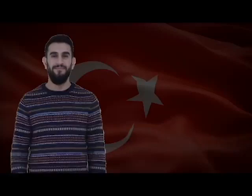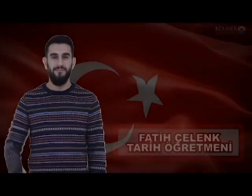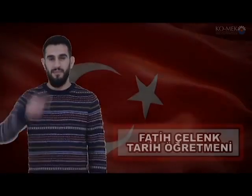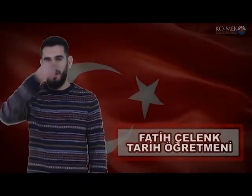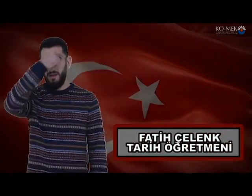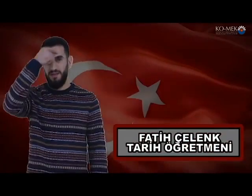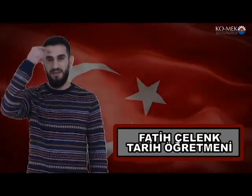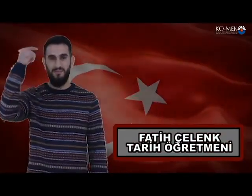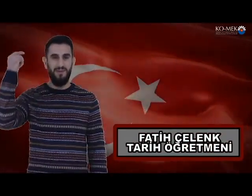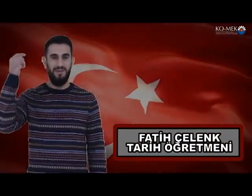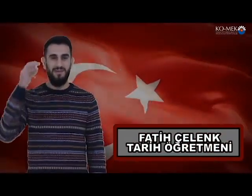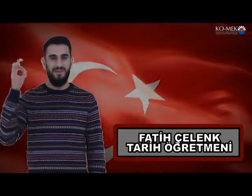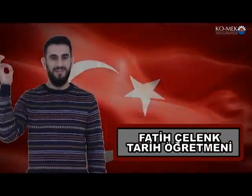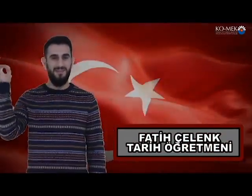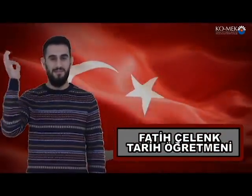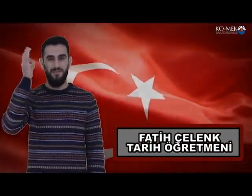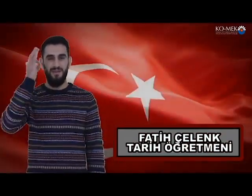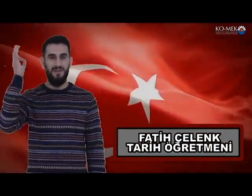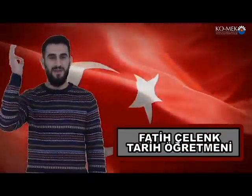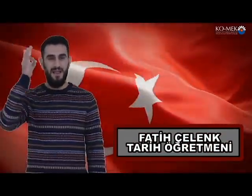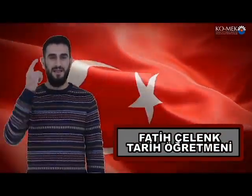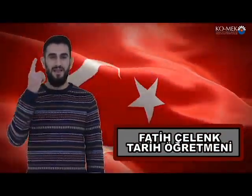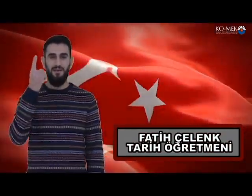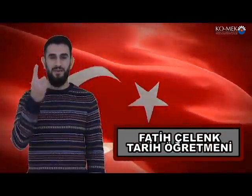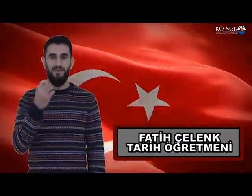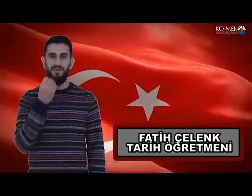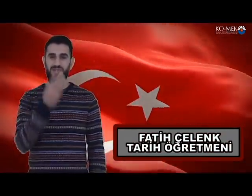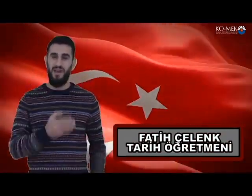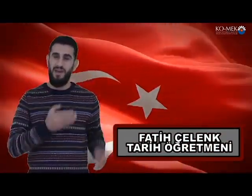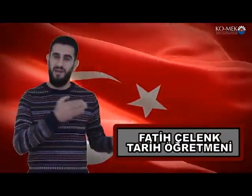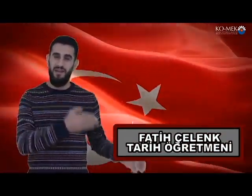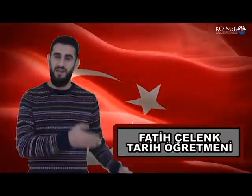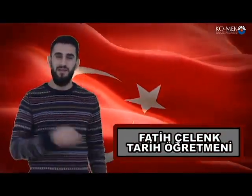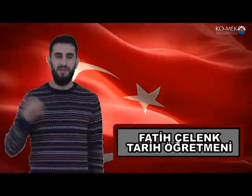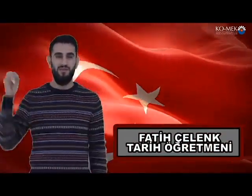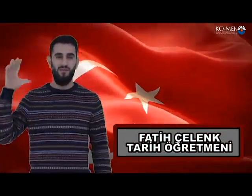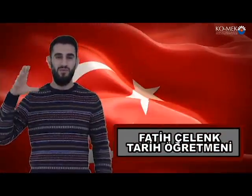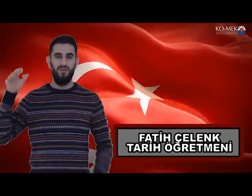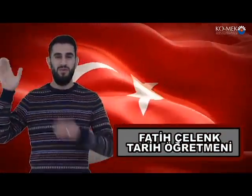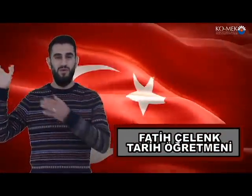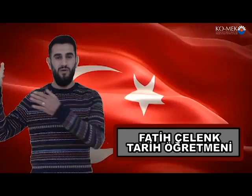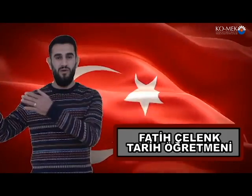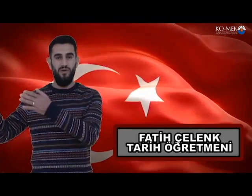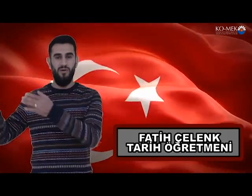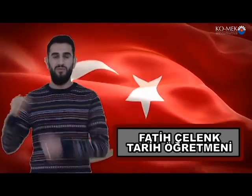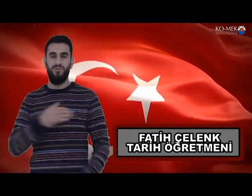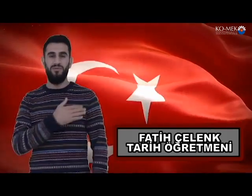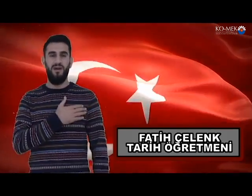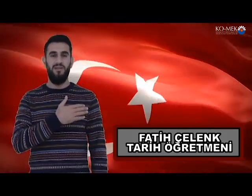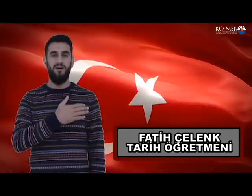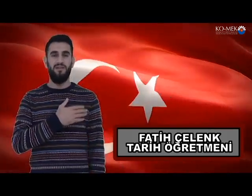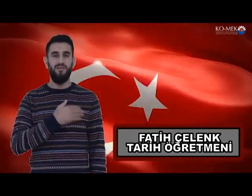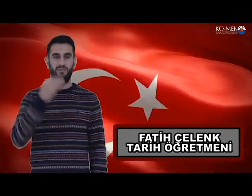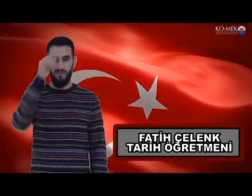Alnımızda bilgilerden bir çenek, Nura doğru can, Atatürk